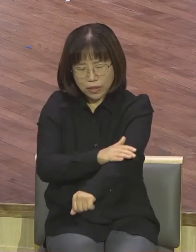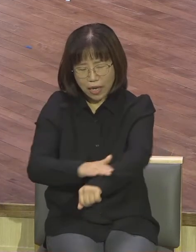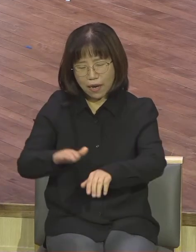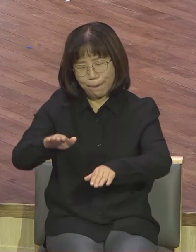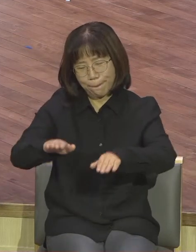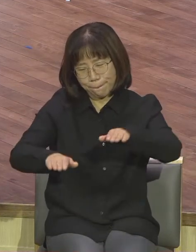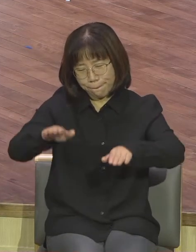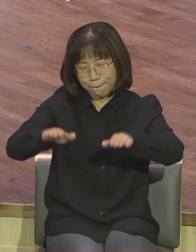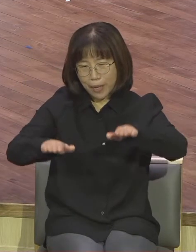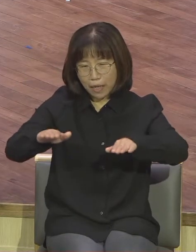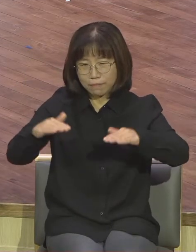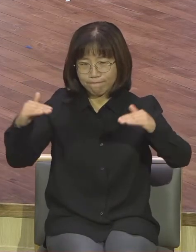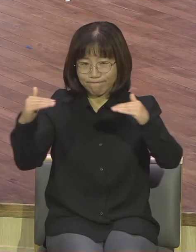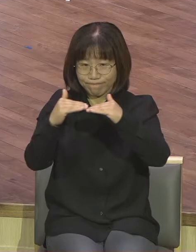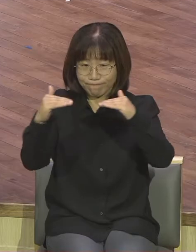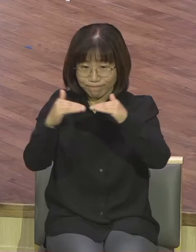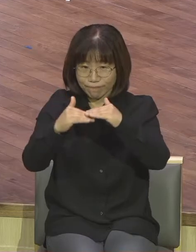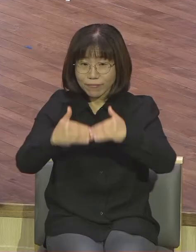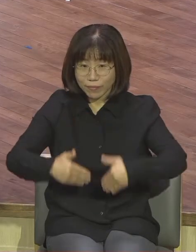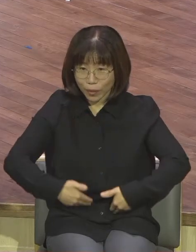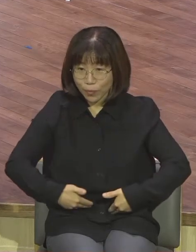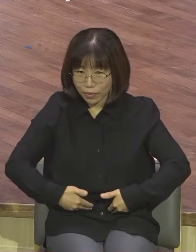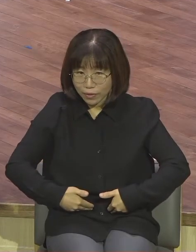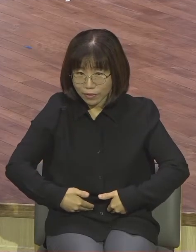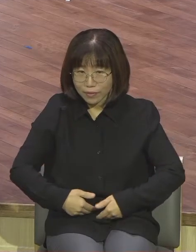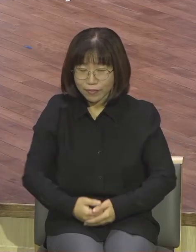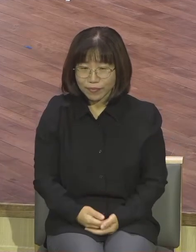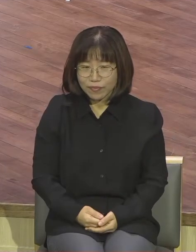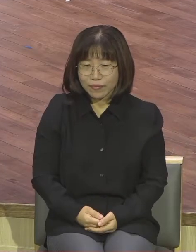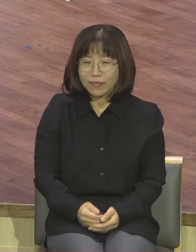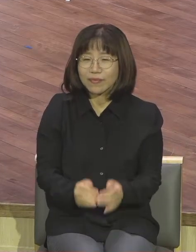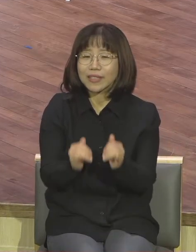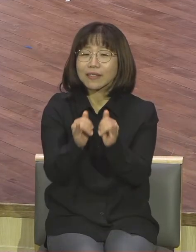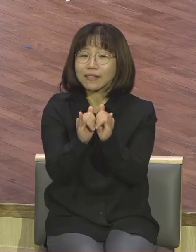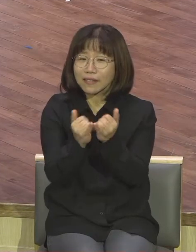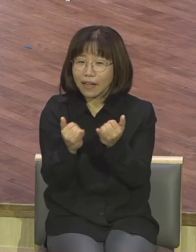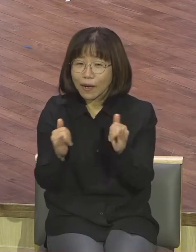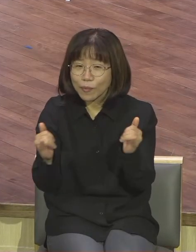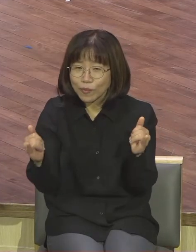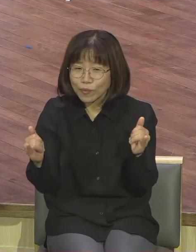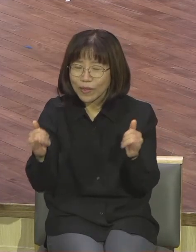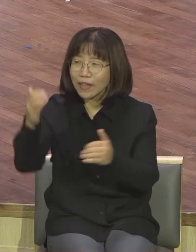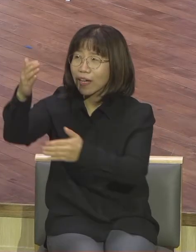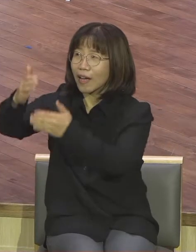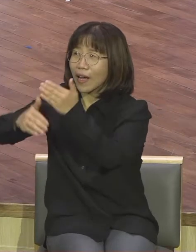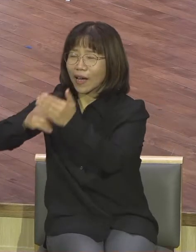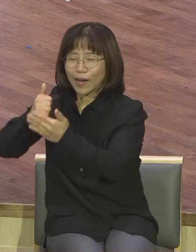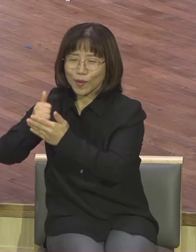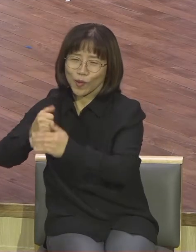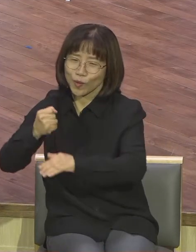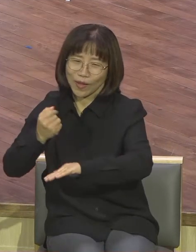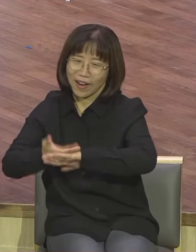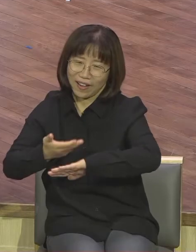만들어 가야 돼요 사람은요 하나님 아니잖아요 그렇기 때문에